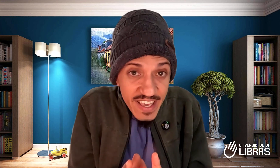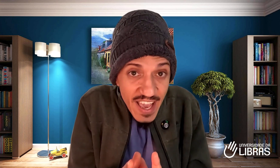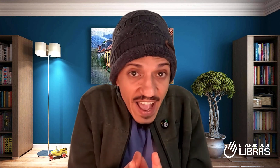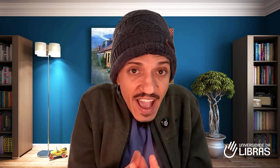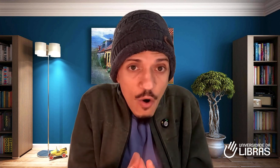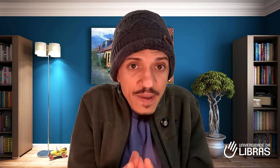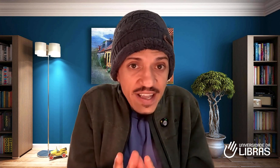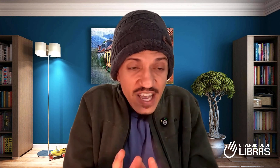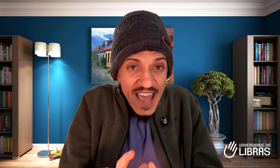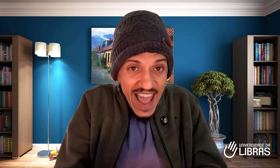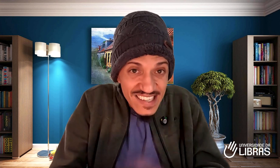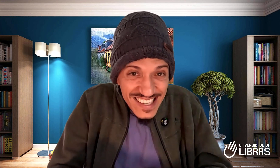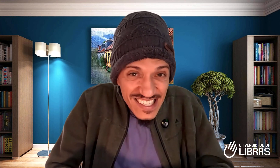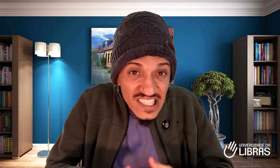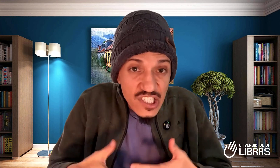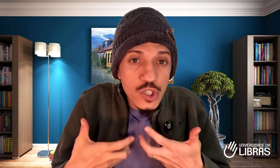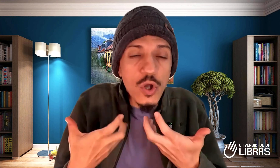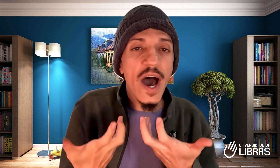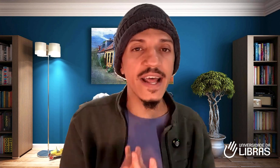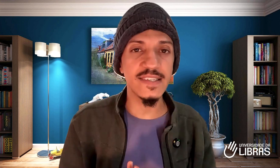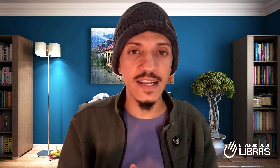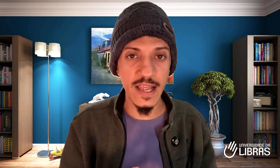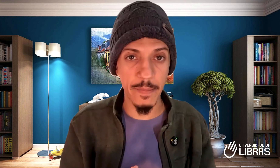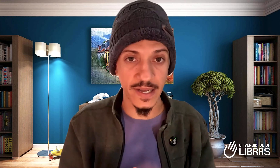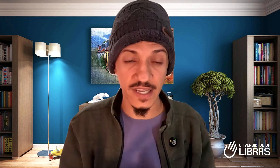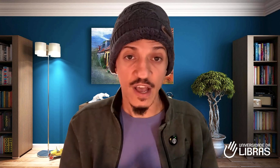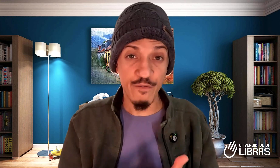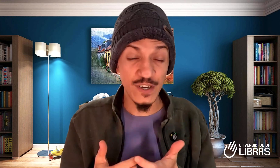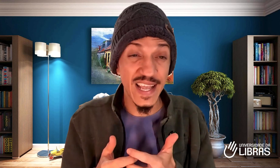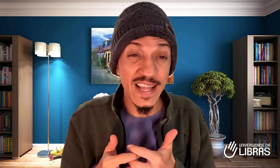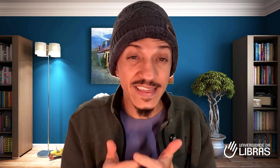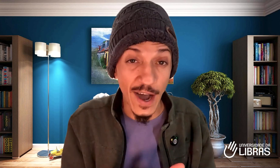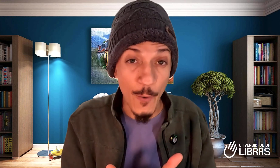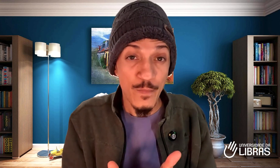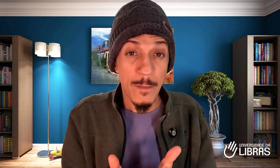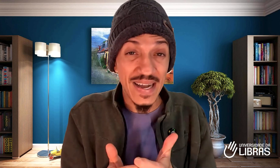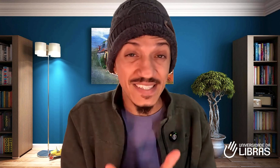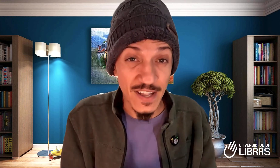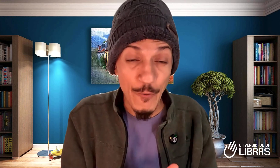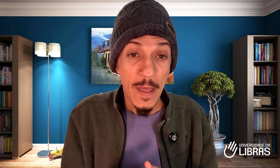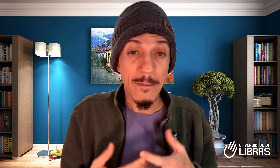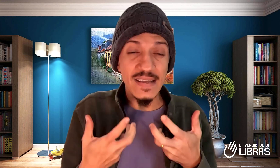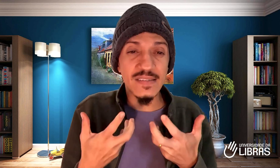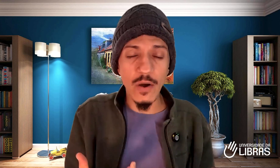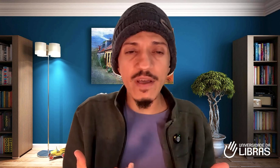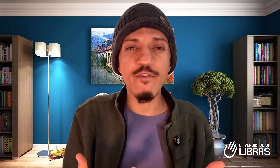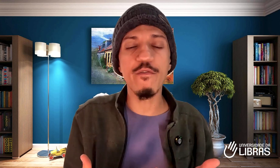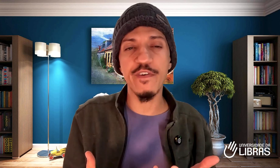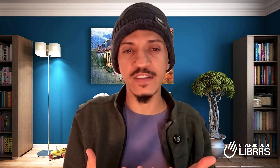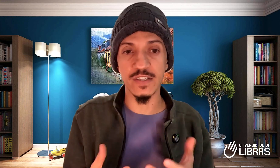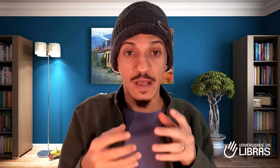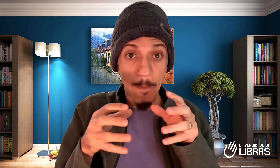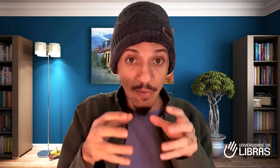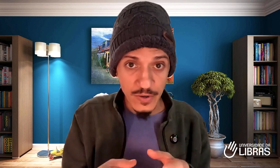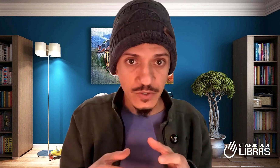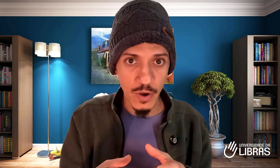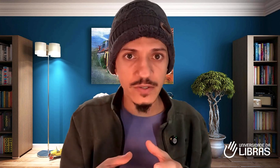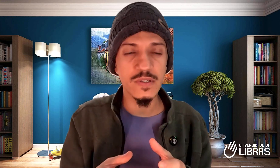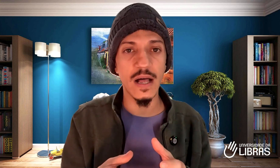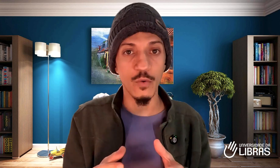realmente essas histórias em Libras fossem tão, mas tão, mas tão envolventes para os nossos alunos